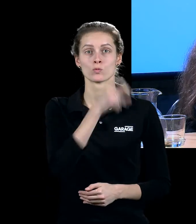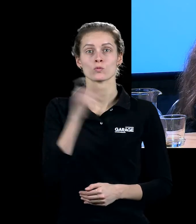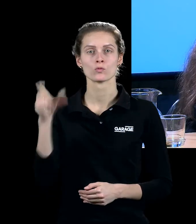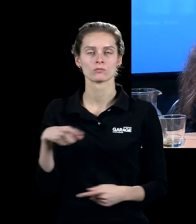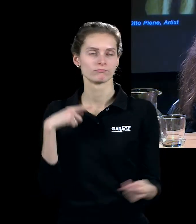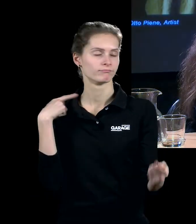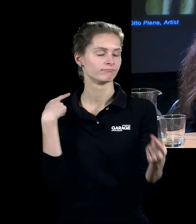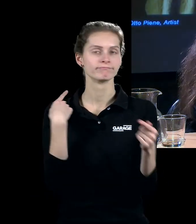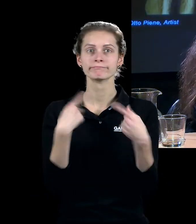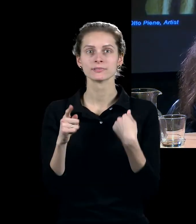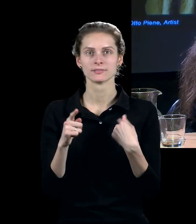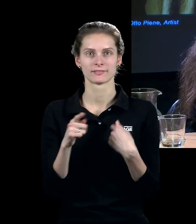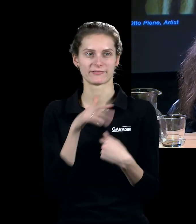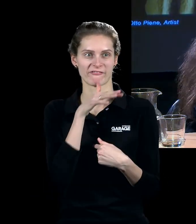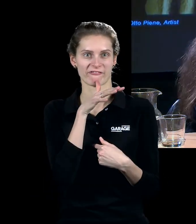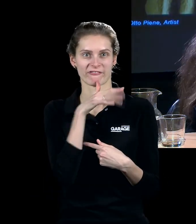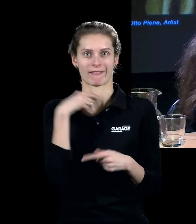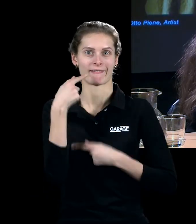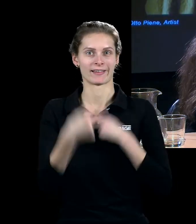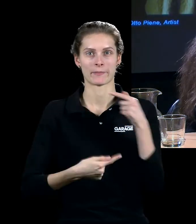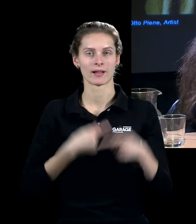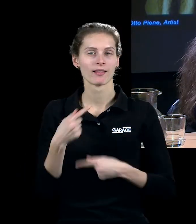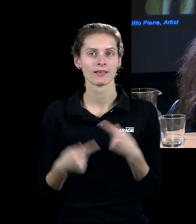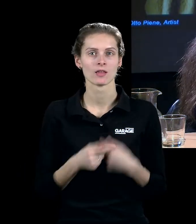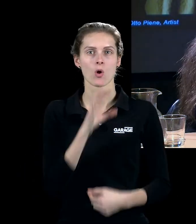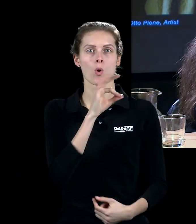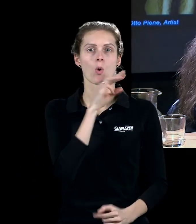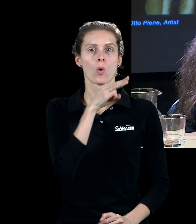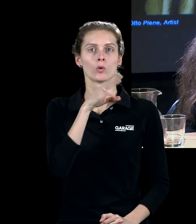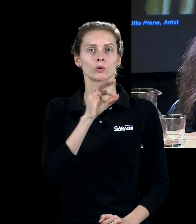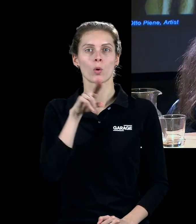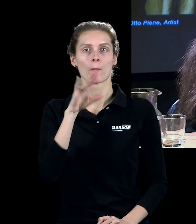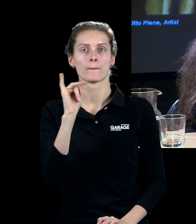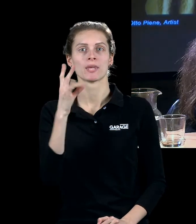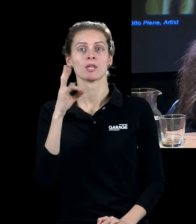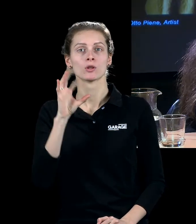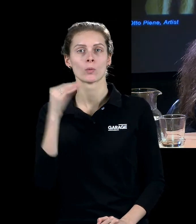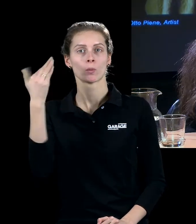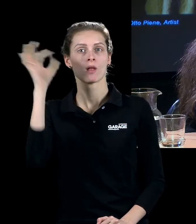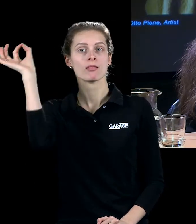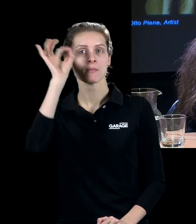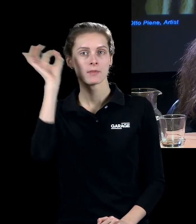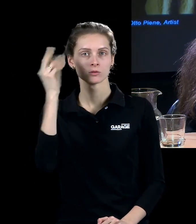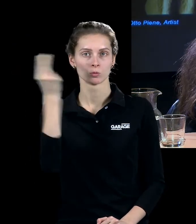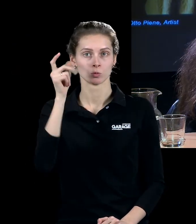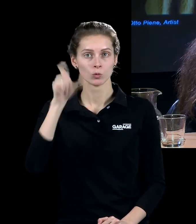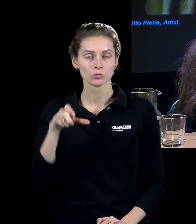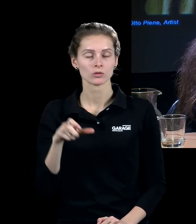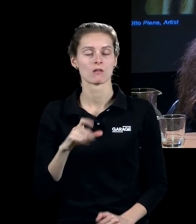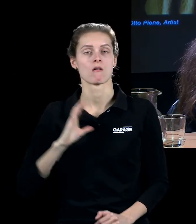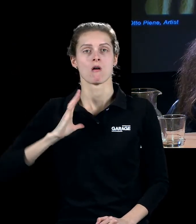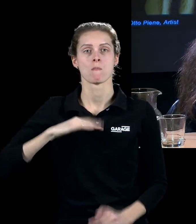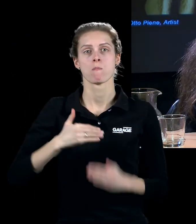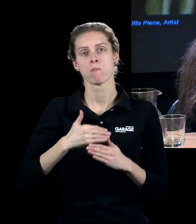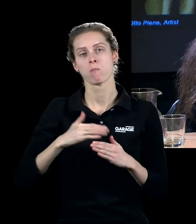абсолютно разных поколений и разных культур. Отто Пине — немецкий художник послевоенного поколения, один из участников